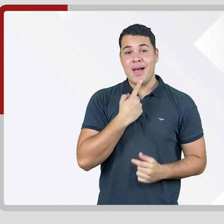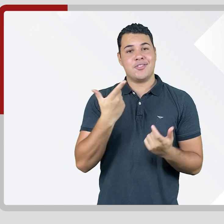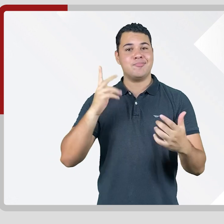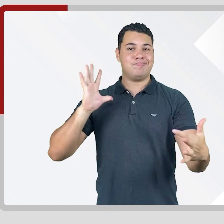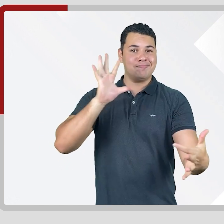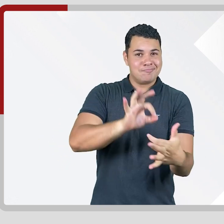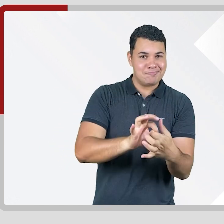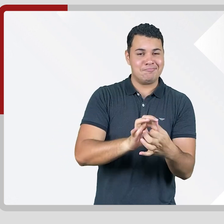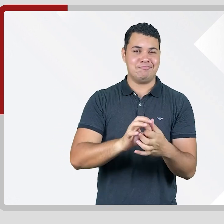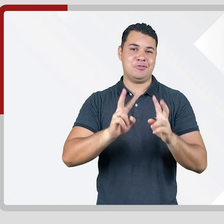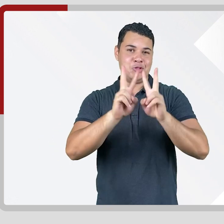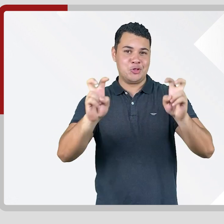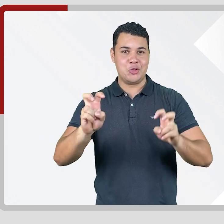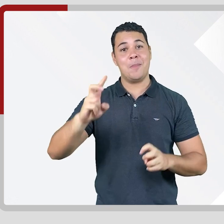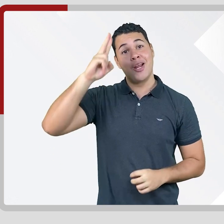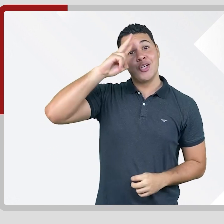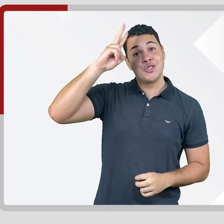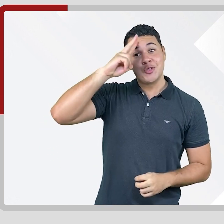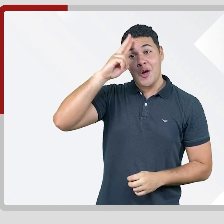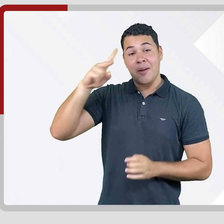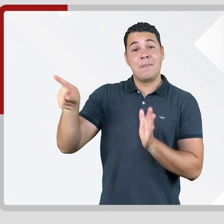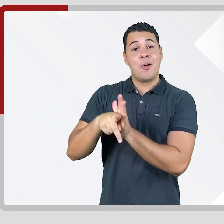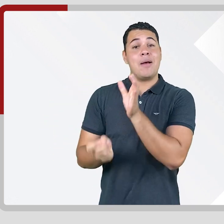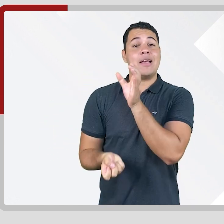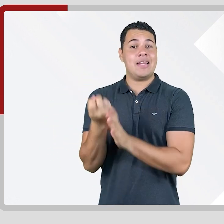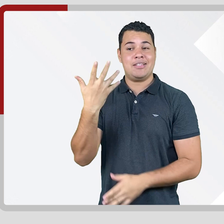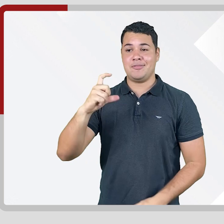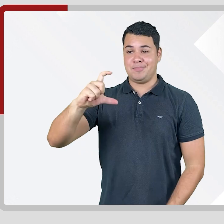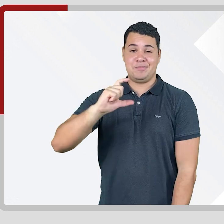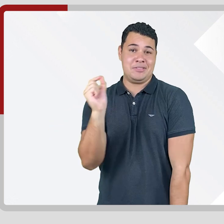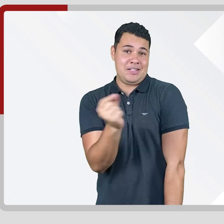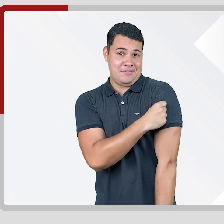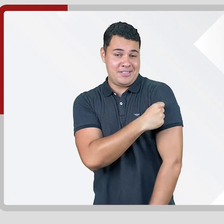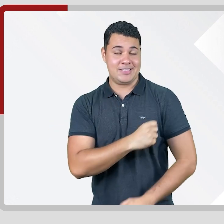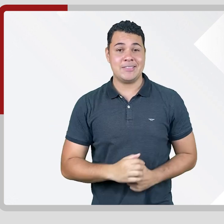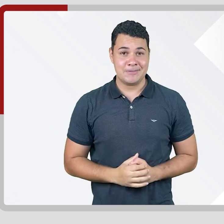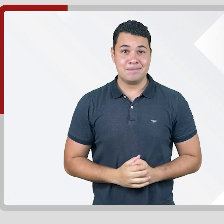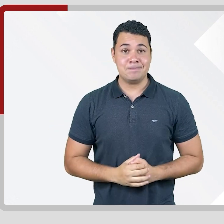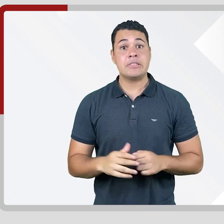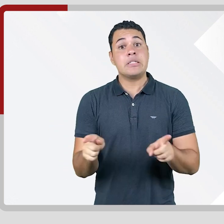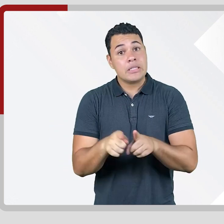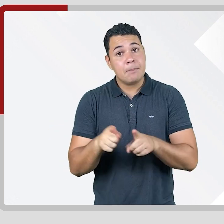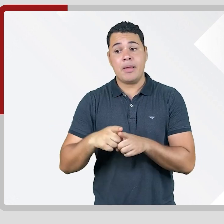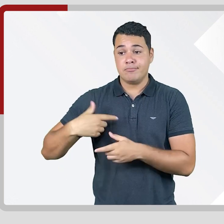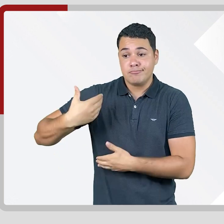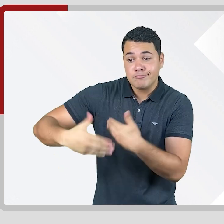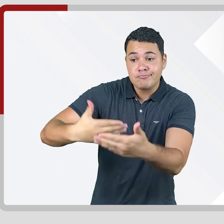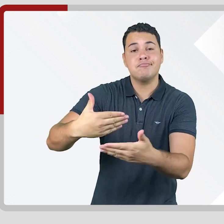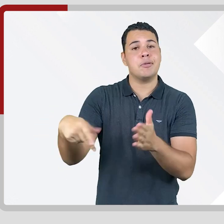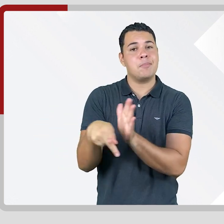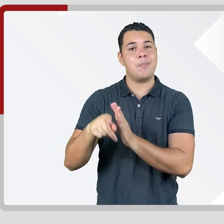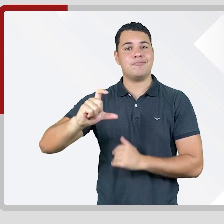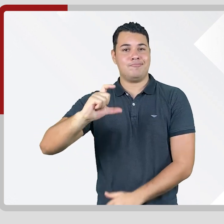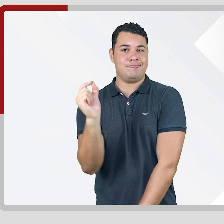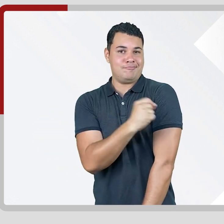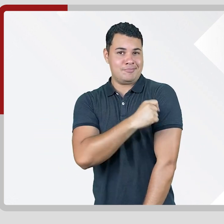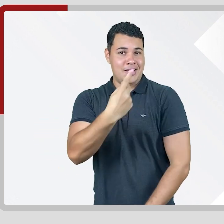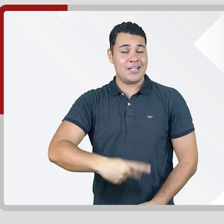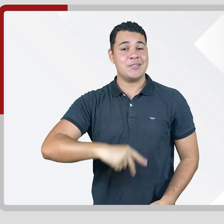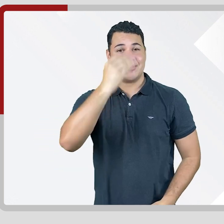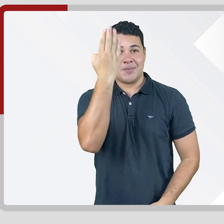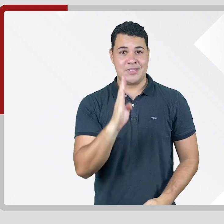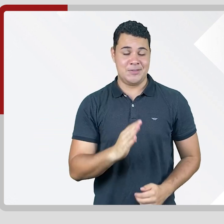com seis selos postais com referência a aspectos históricos do desenvolvimento das